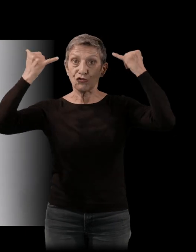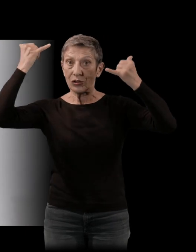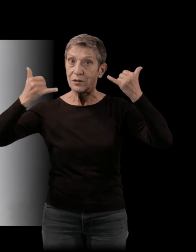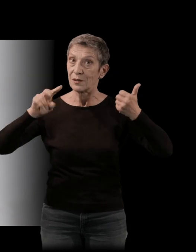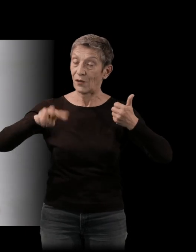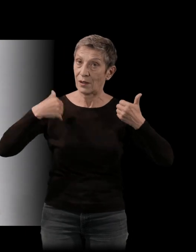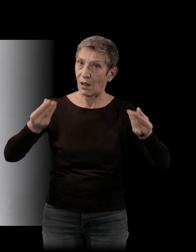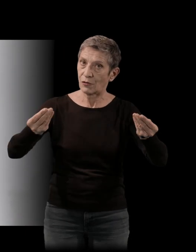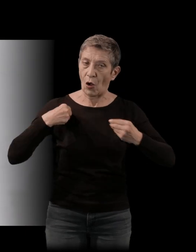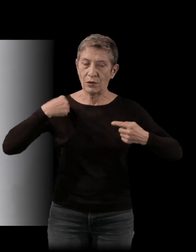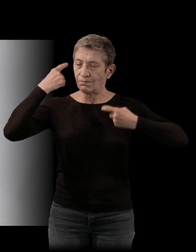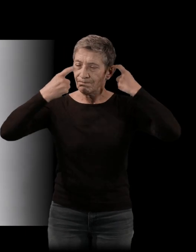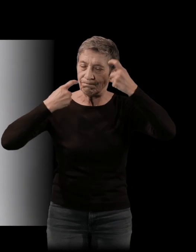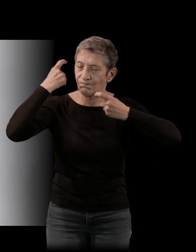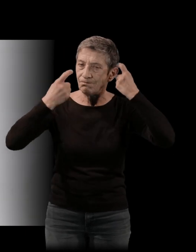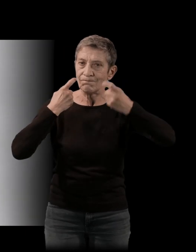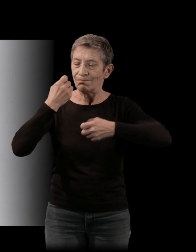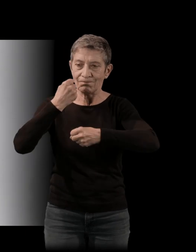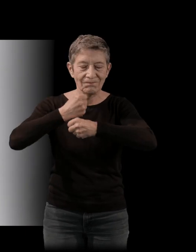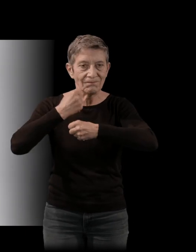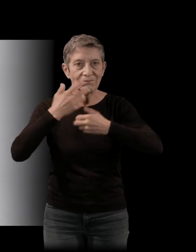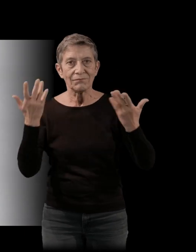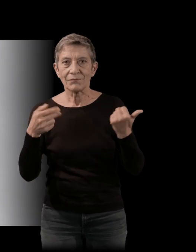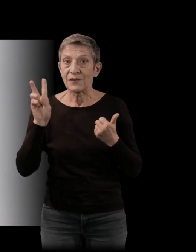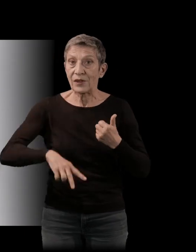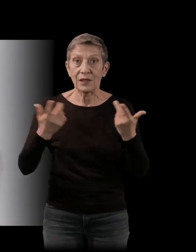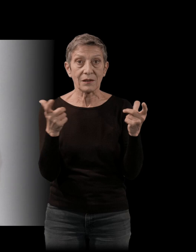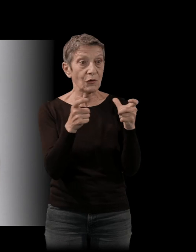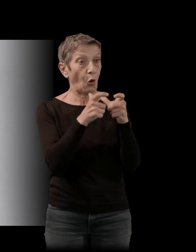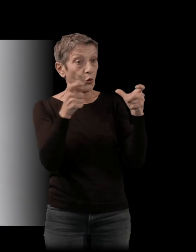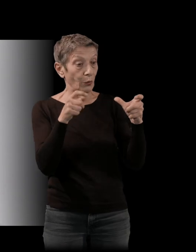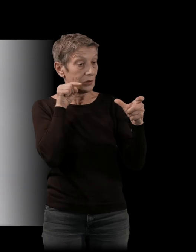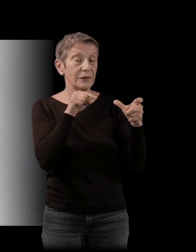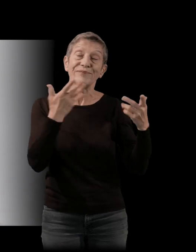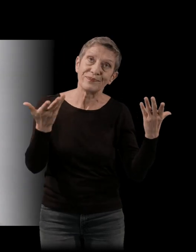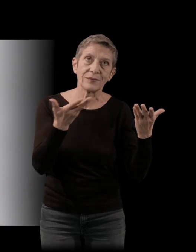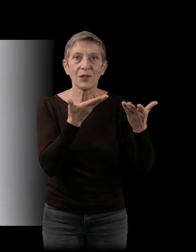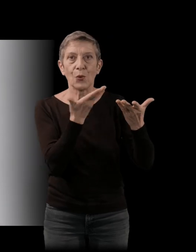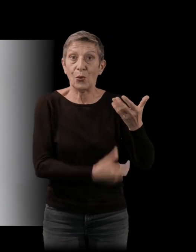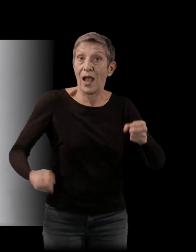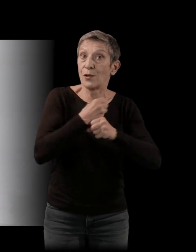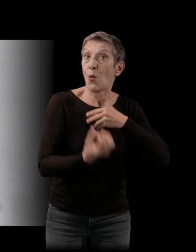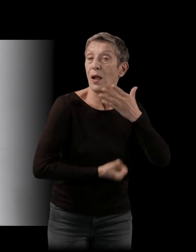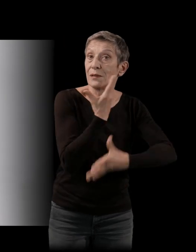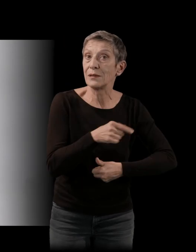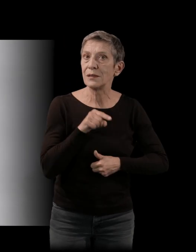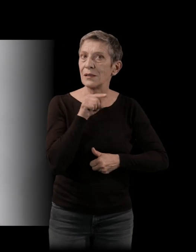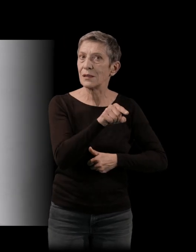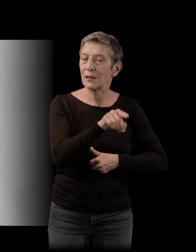fait travailler sur qu'est-ce que ça peut être qu'une entreprise artistique au beau milieu d'un moment historique et politique